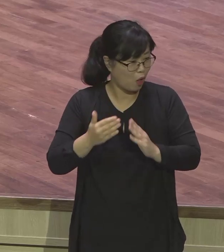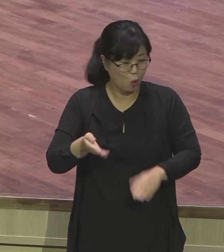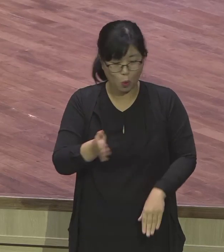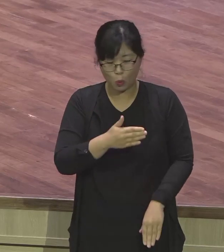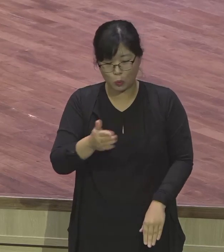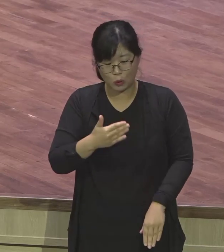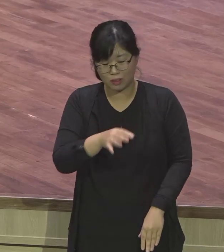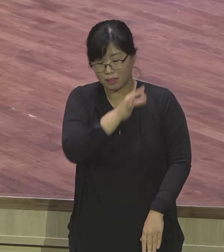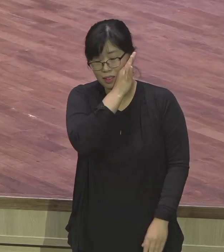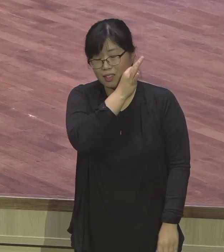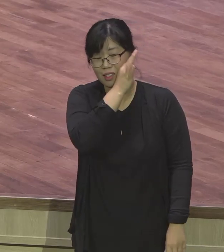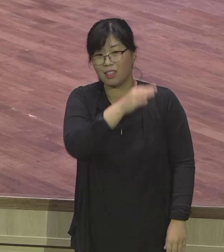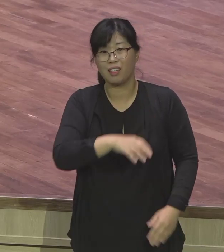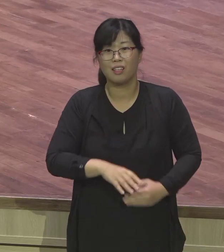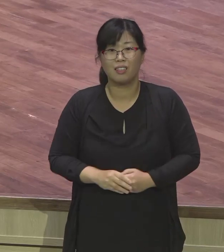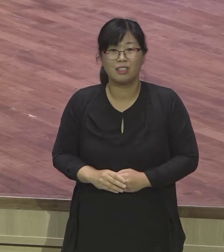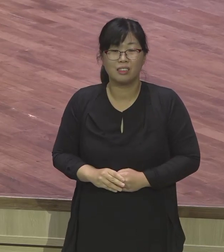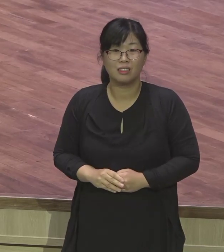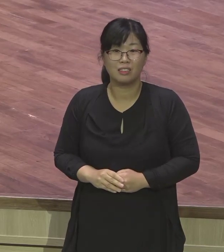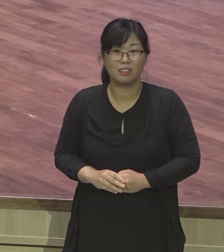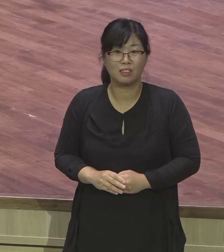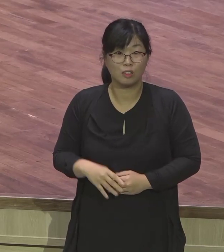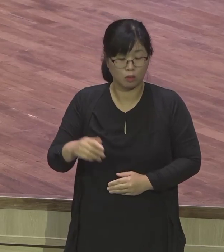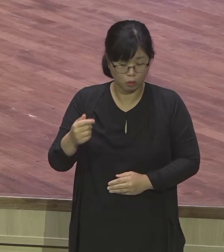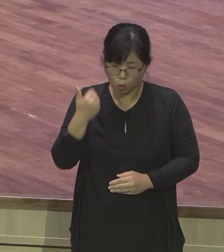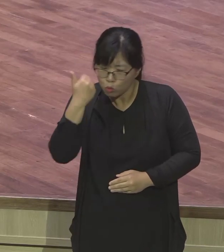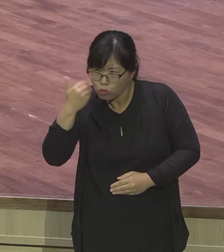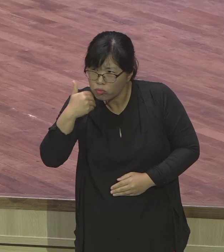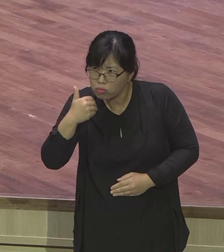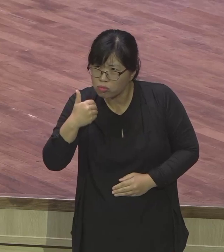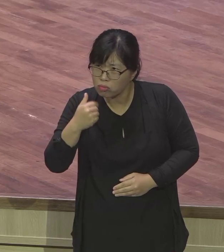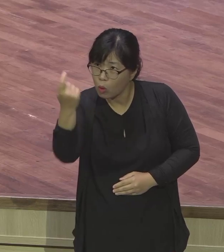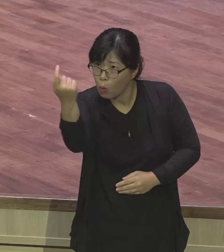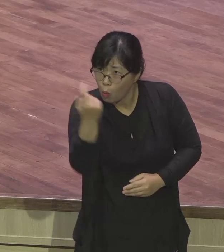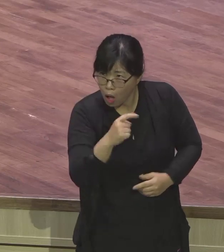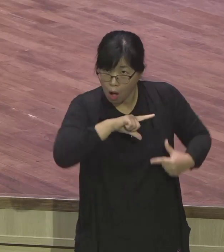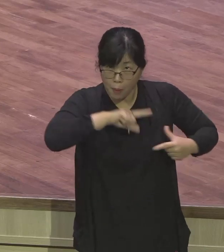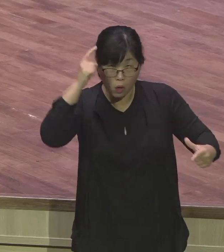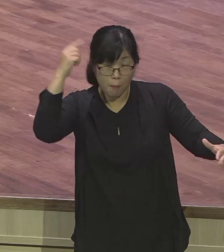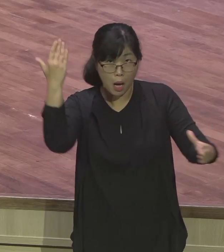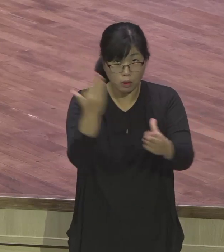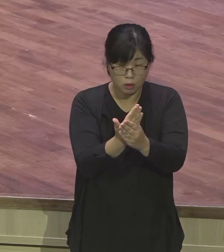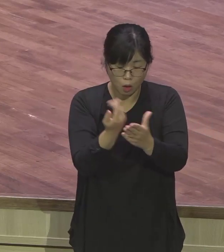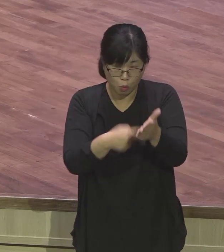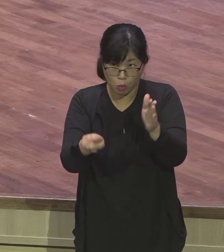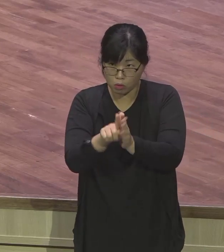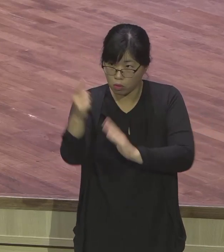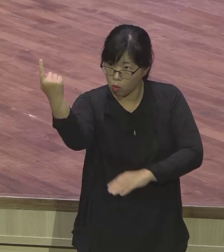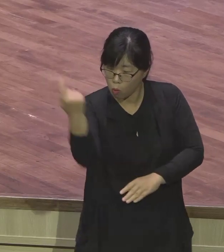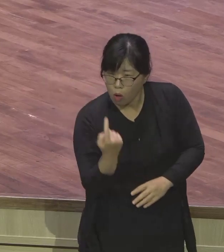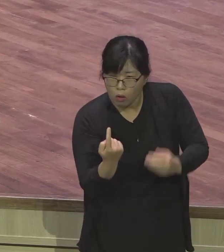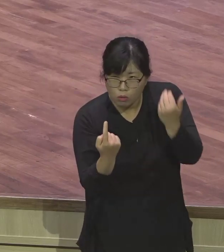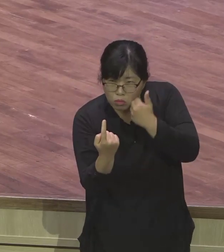맹박을 주는데 보니까, 저 시골 농사 짓는 장롱을 받더라고, 집사도 받고, 그러니까,